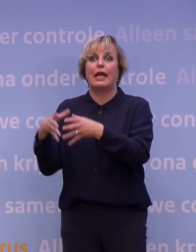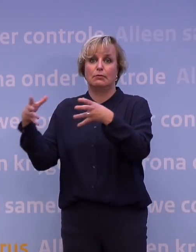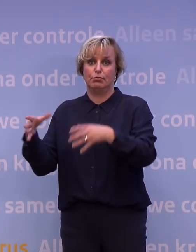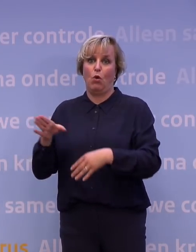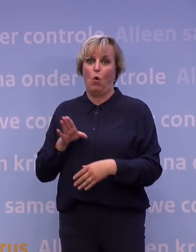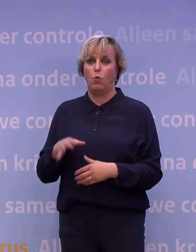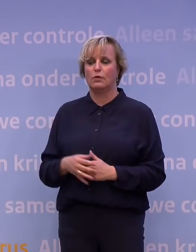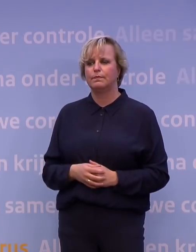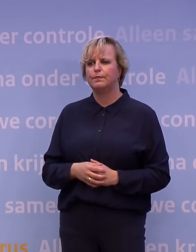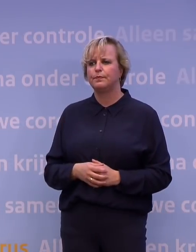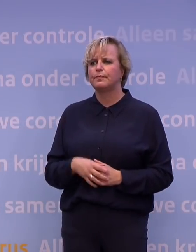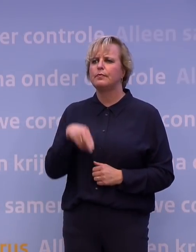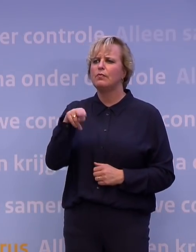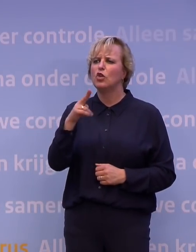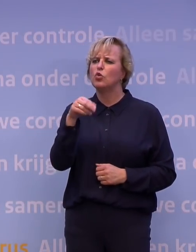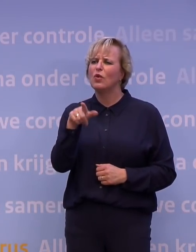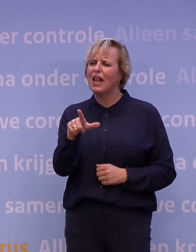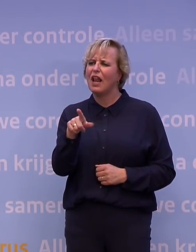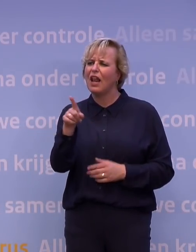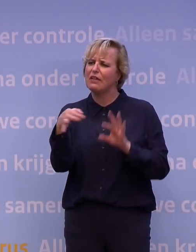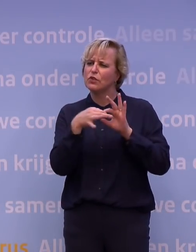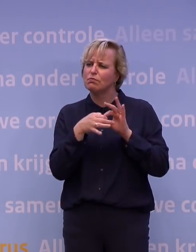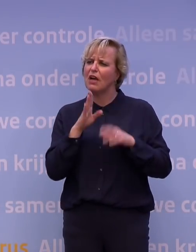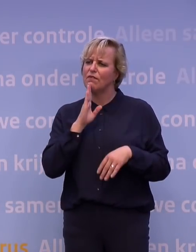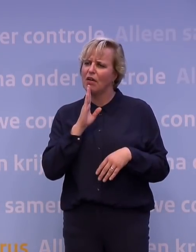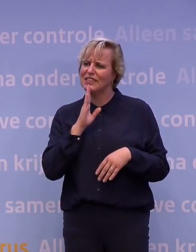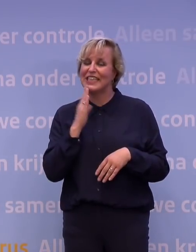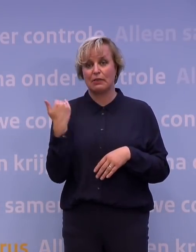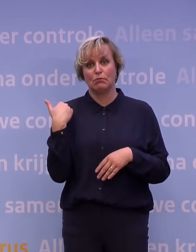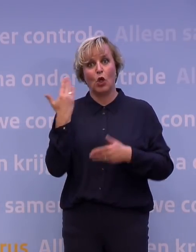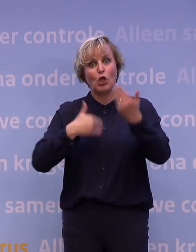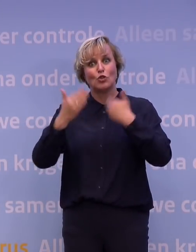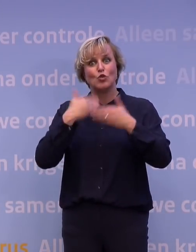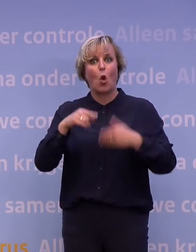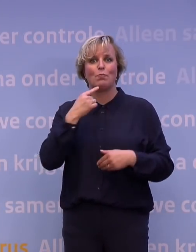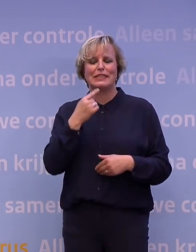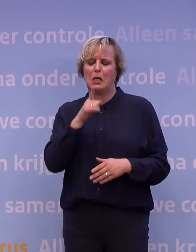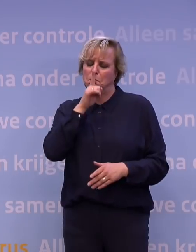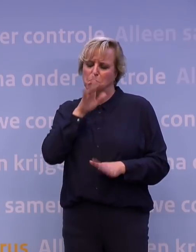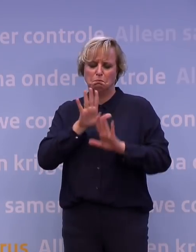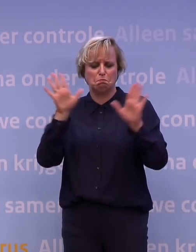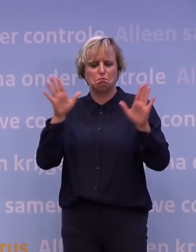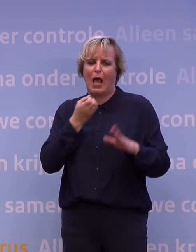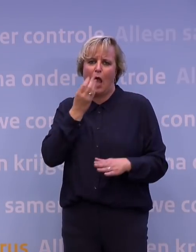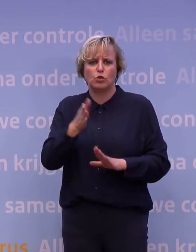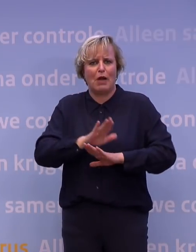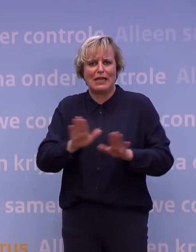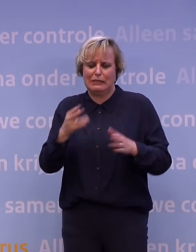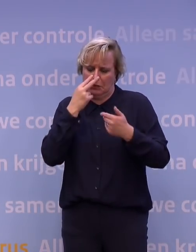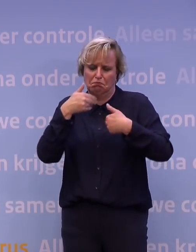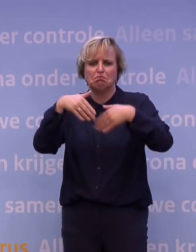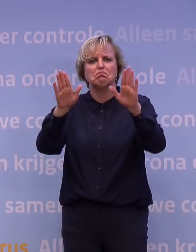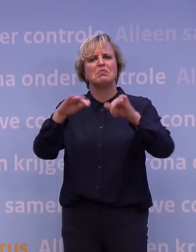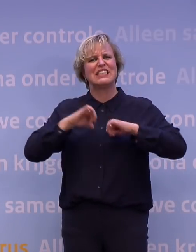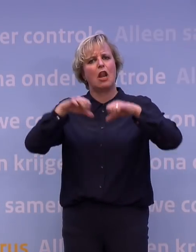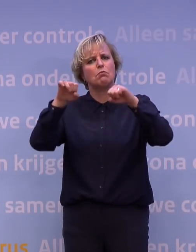Maar bijvoorbeeld over de vakanties, laatste dan. Daarvan zei u in de zomer, daar wilde u geen uitspraken over doen, van zoek het zelf uit, of je op vakantie